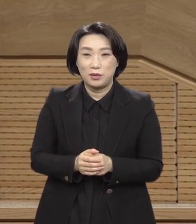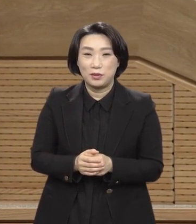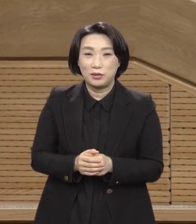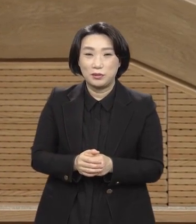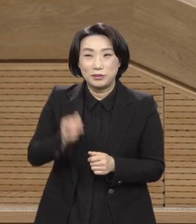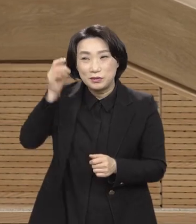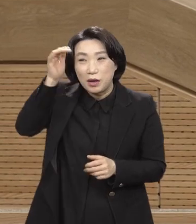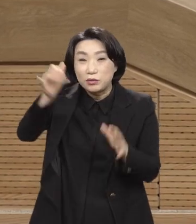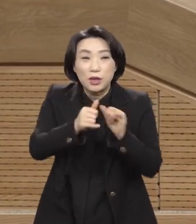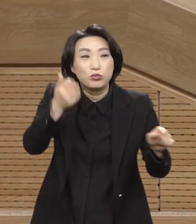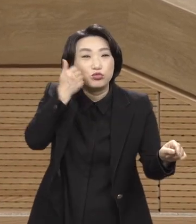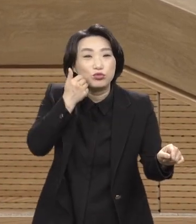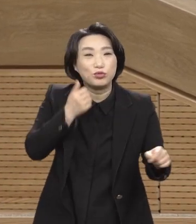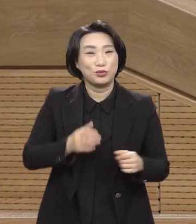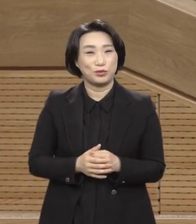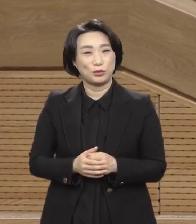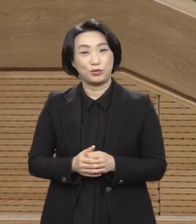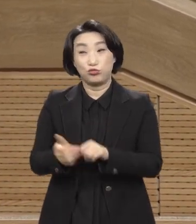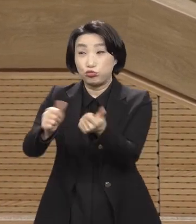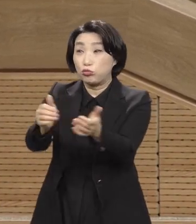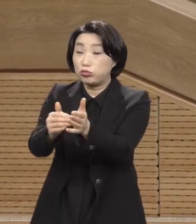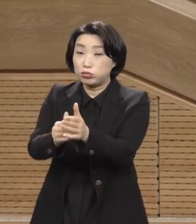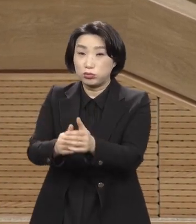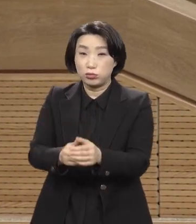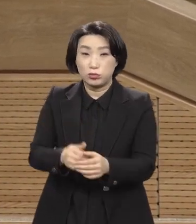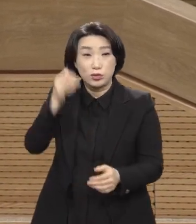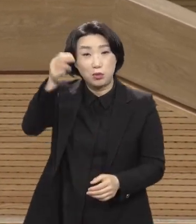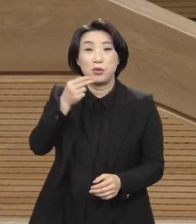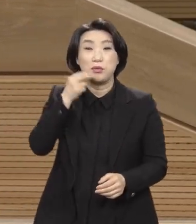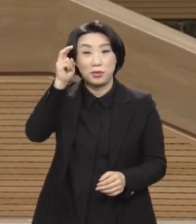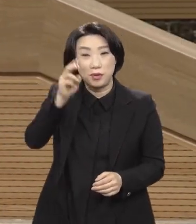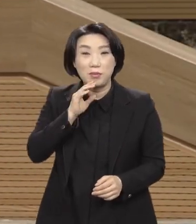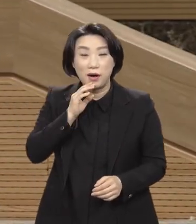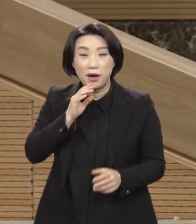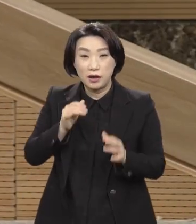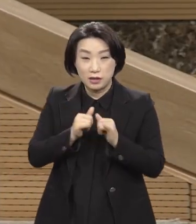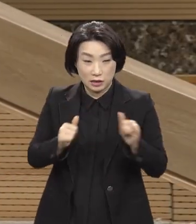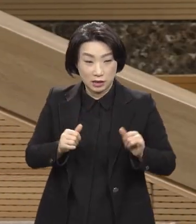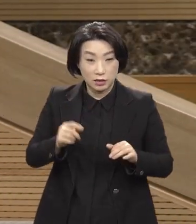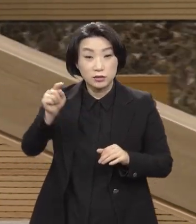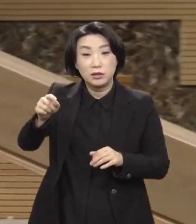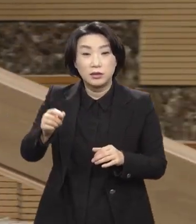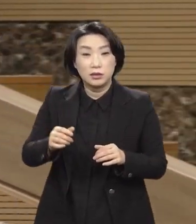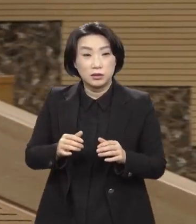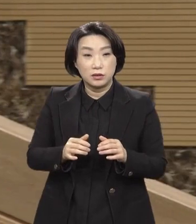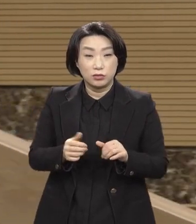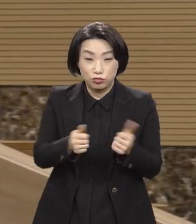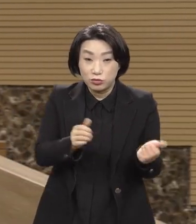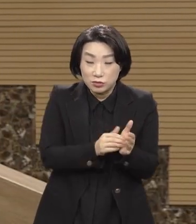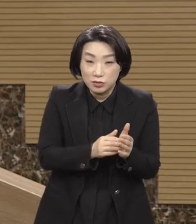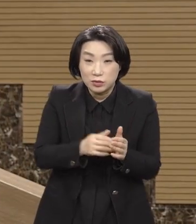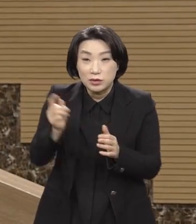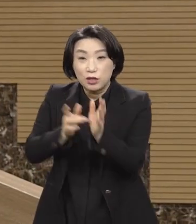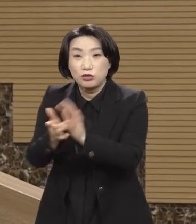있겠는가 죽어서 주는데 뭐 우리 인생이나 똑같은데 뭐 근데 부활했다는 증거는